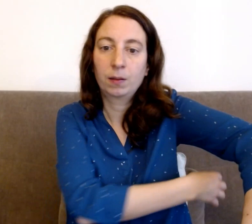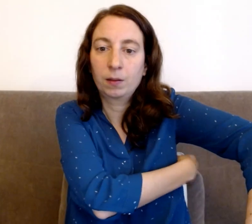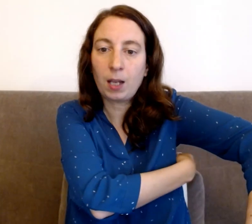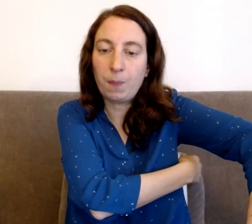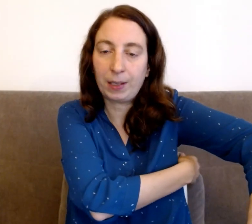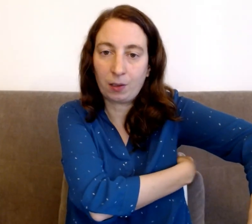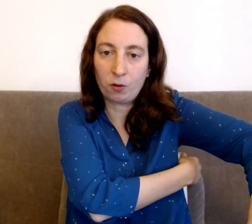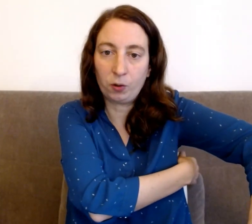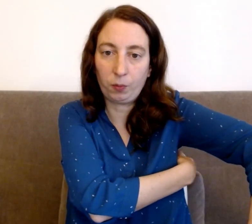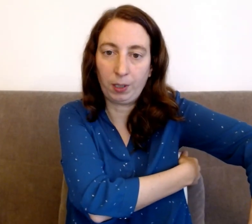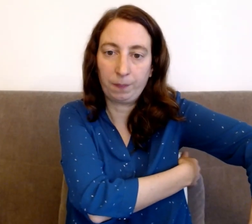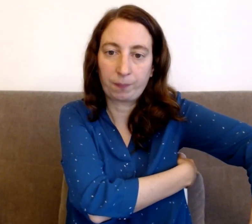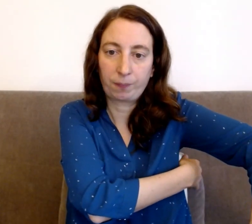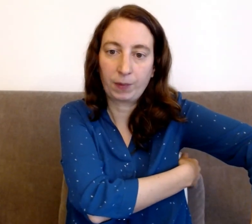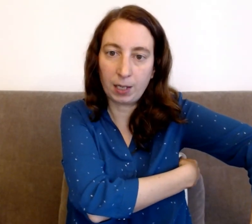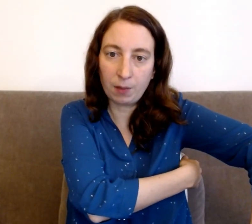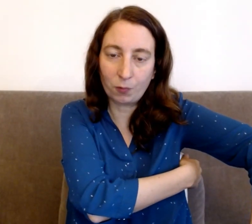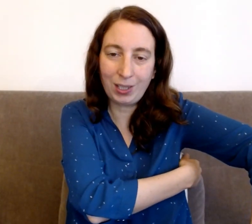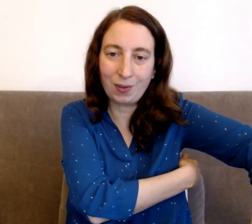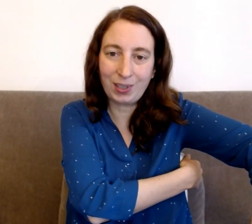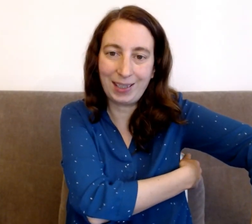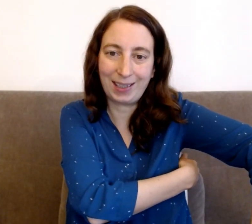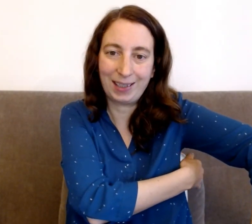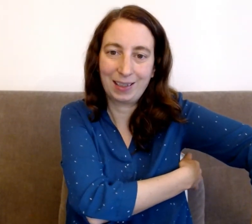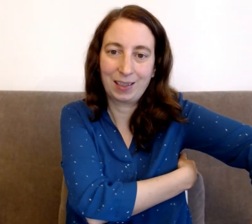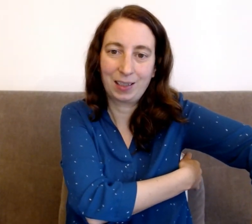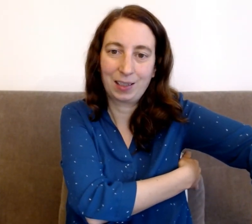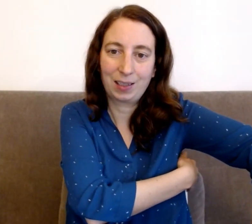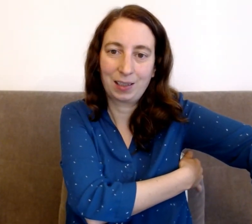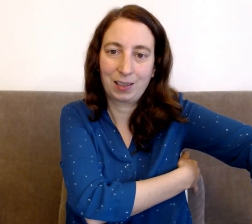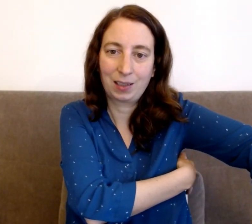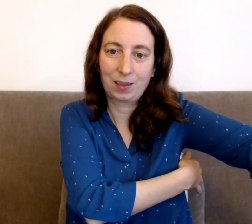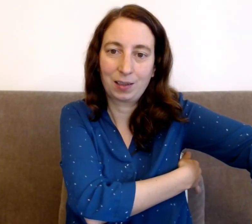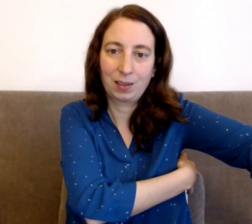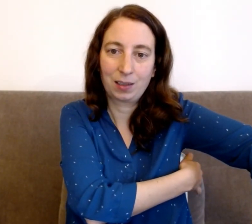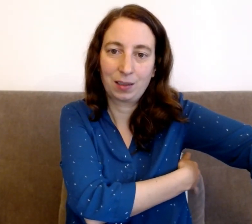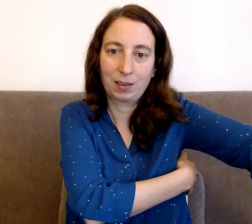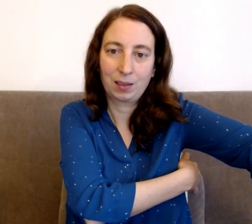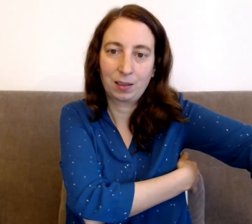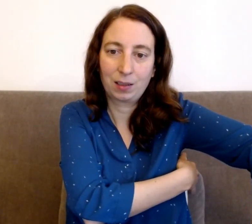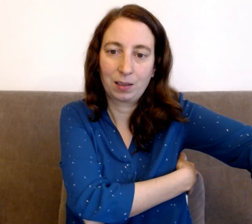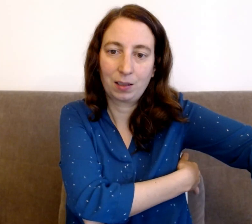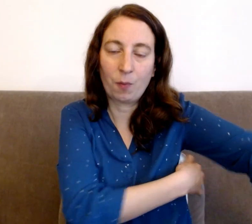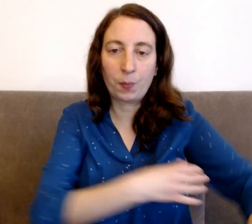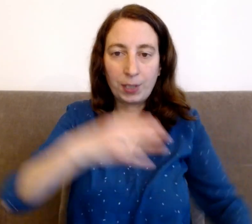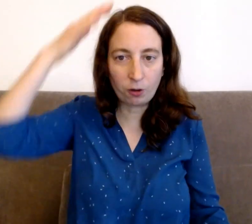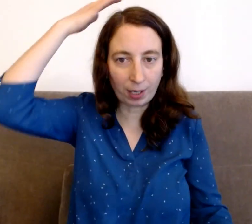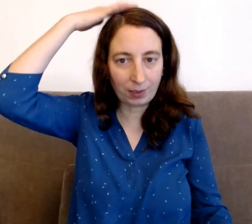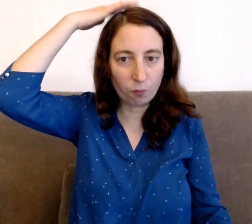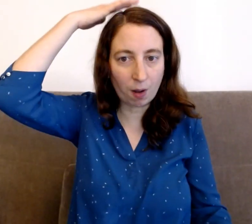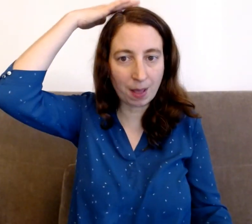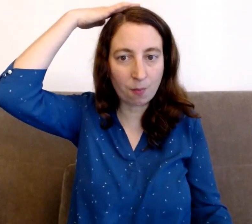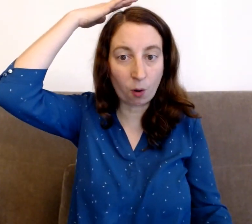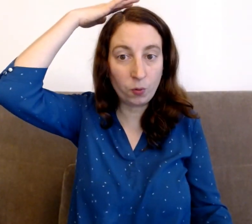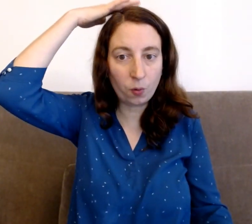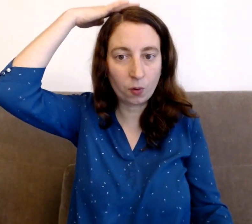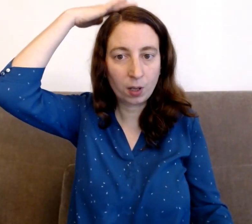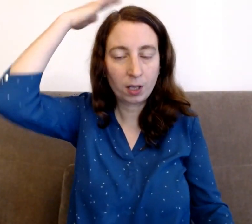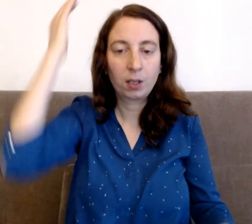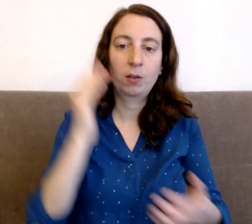Quelle personne je suis ? Quelle est mon identité ? Comment peut-être je reste moi-même en mieux quand je